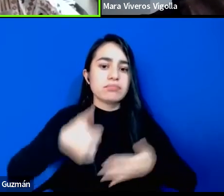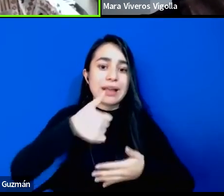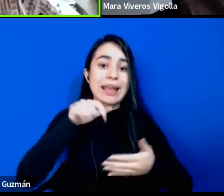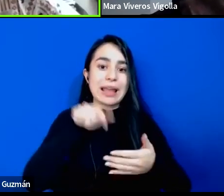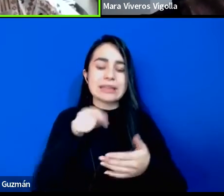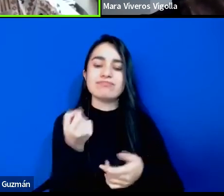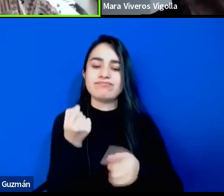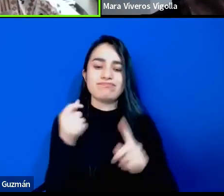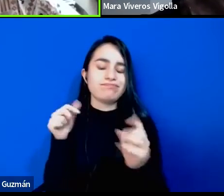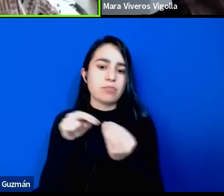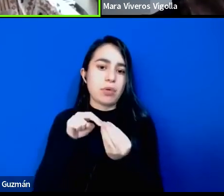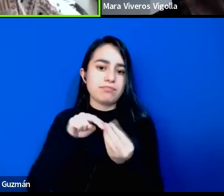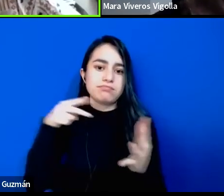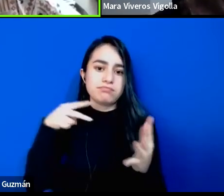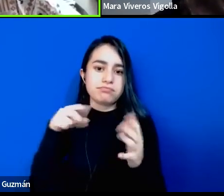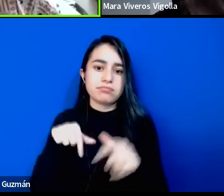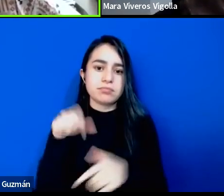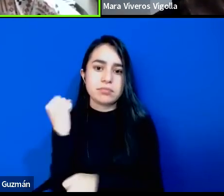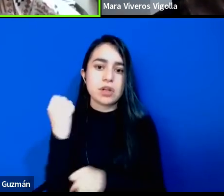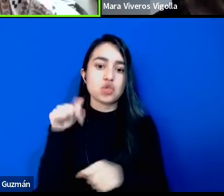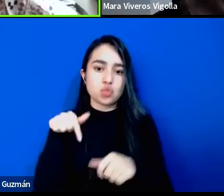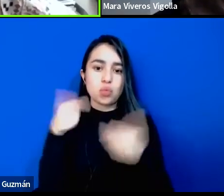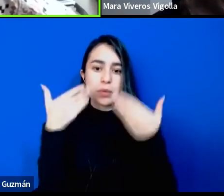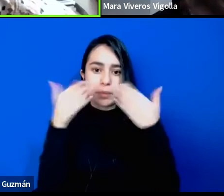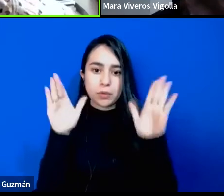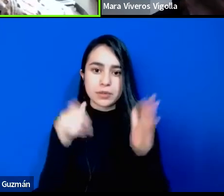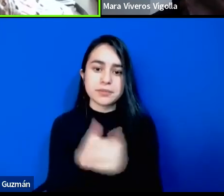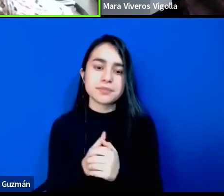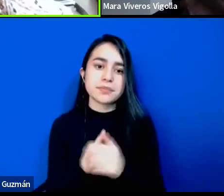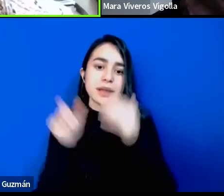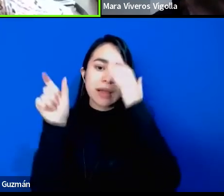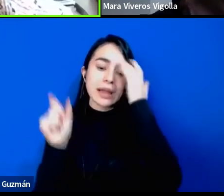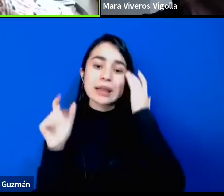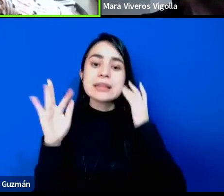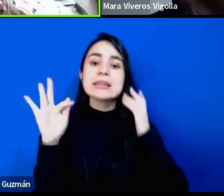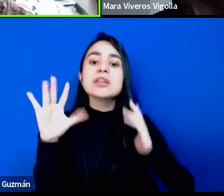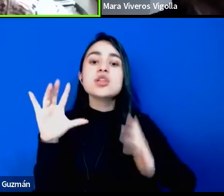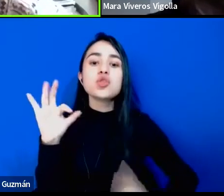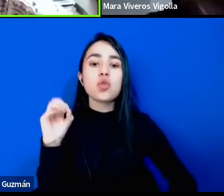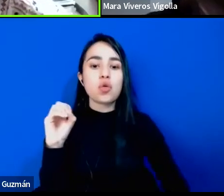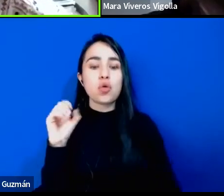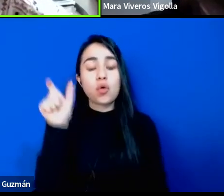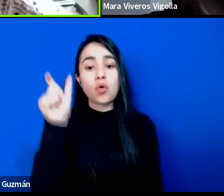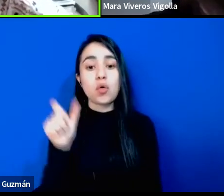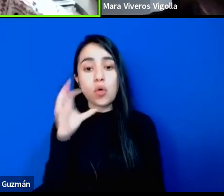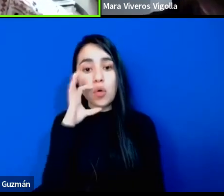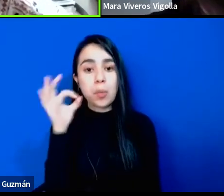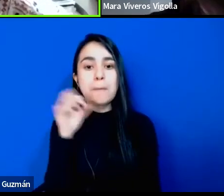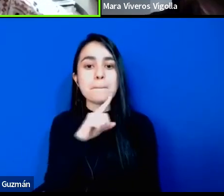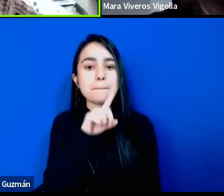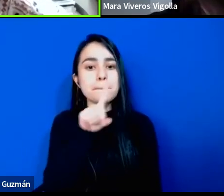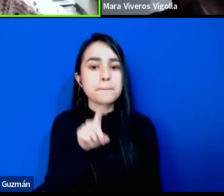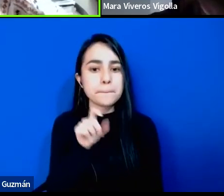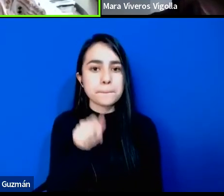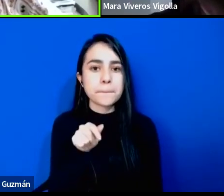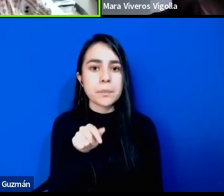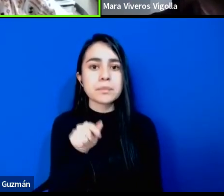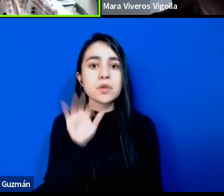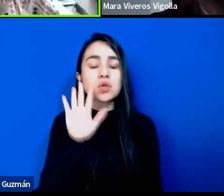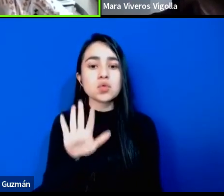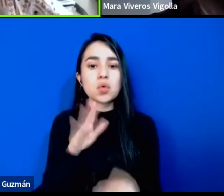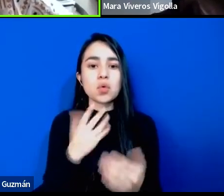nuestras democracias. Tito Mijans pregunta, ¿cuál es la función de la